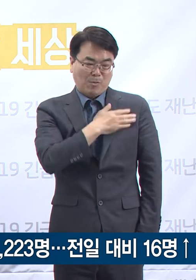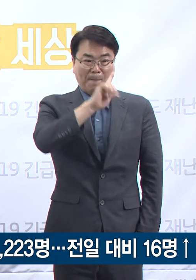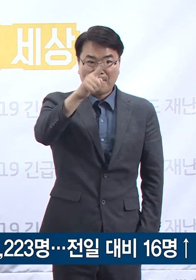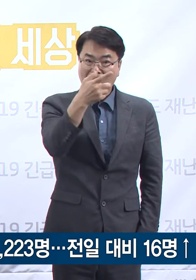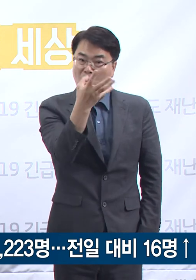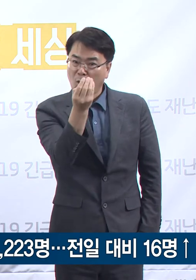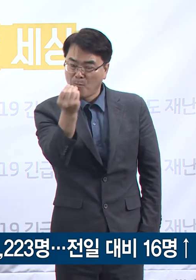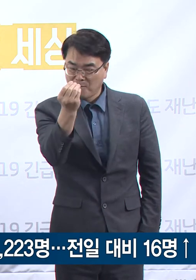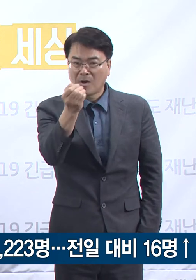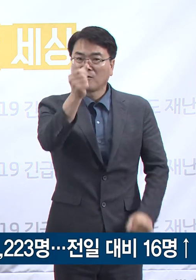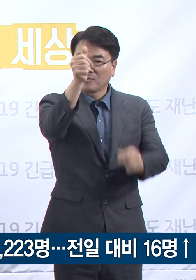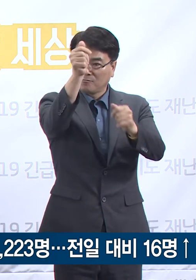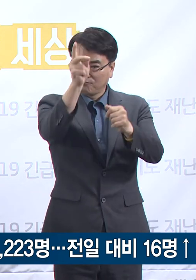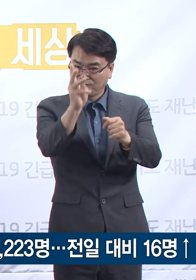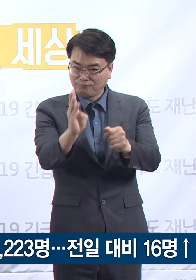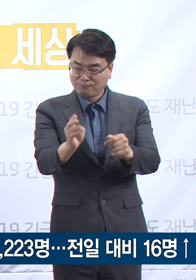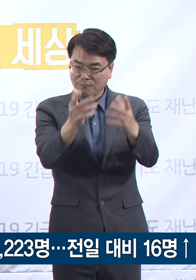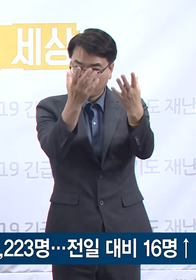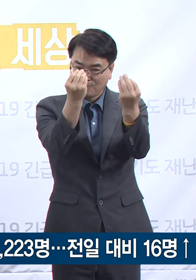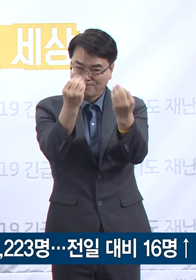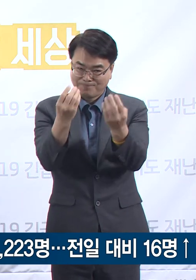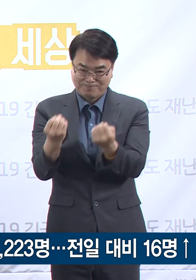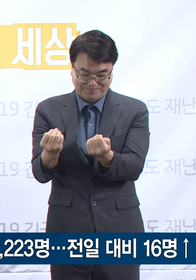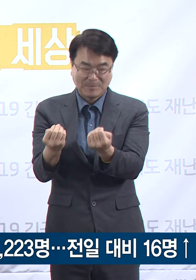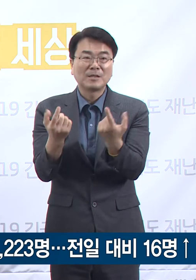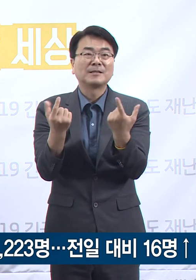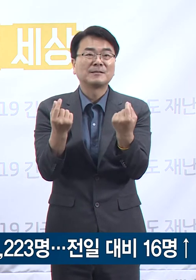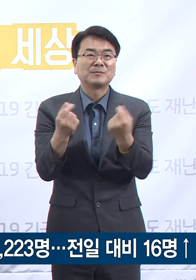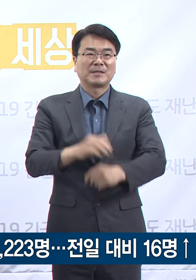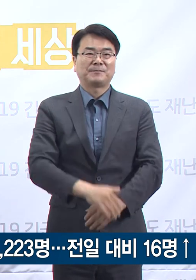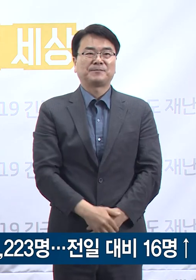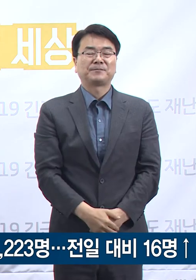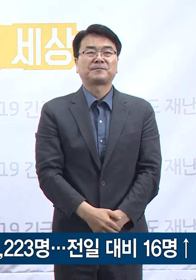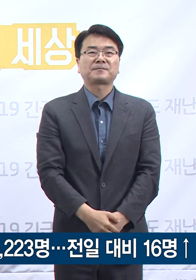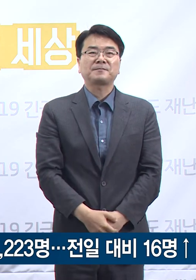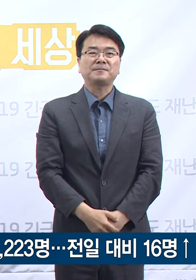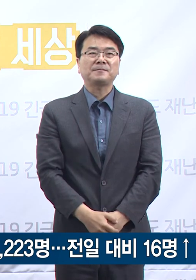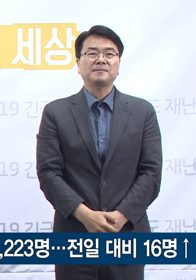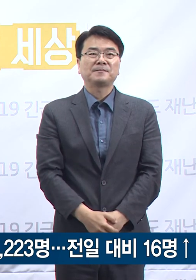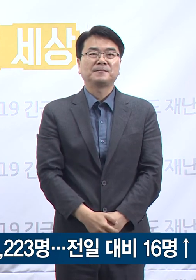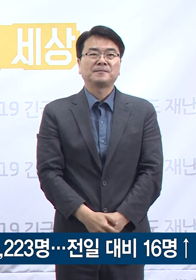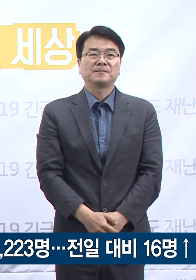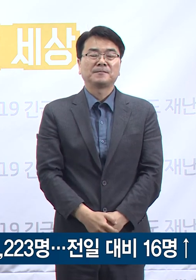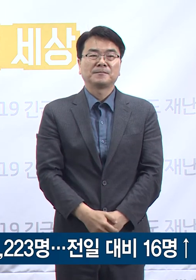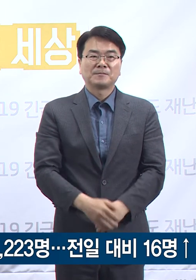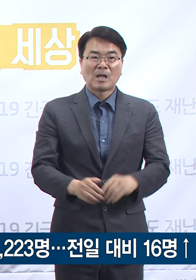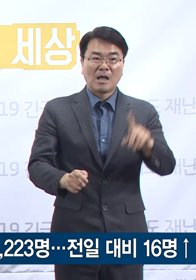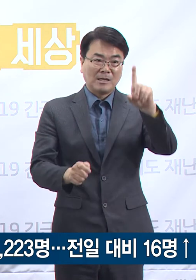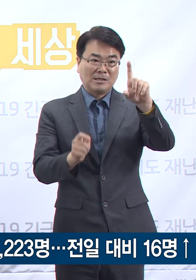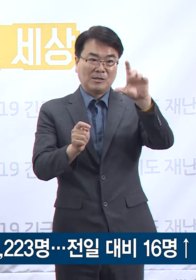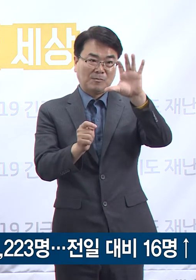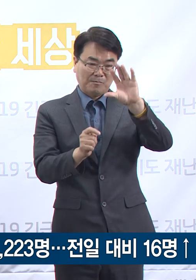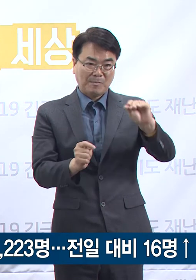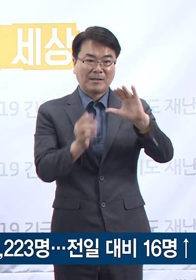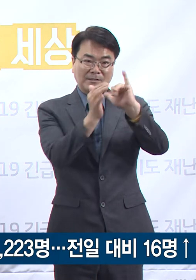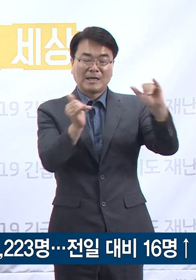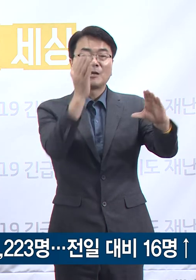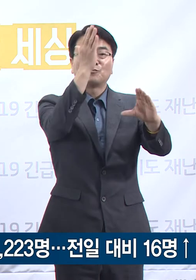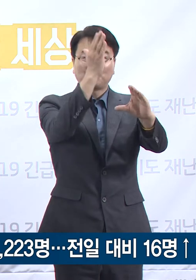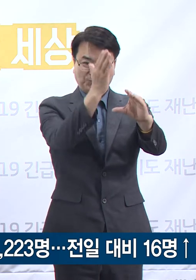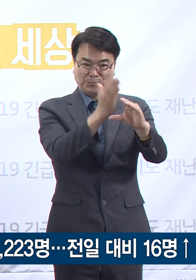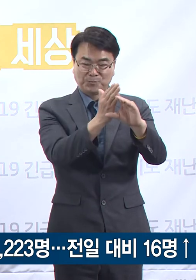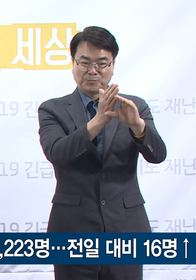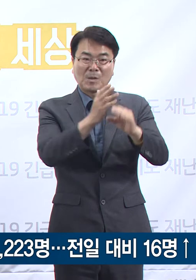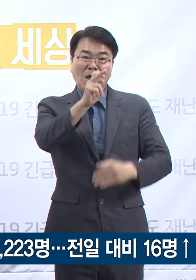용인시 103명 순으로 도내 29개 시군에서 확진자가 발생하였습니다. 인구 10만 명당 확진자 발생 수는